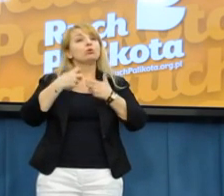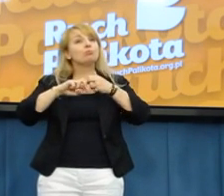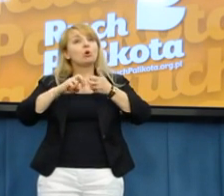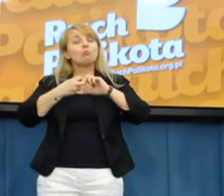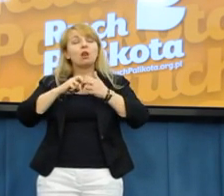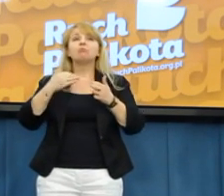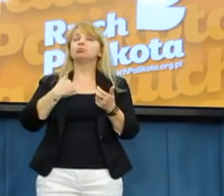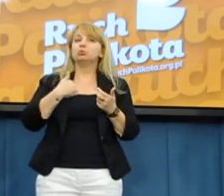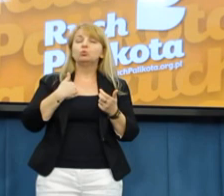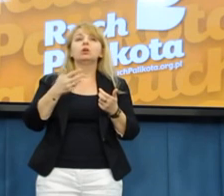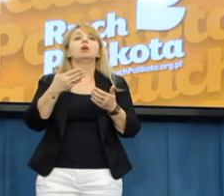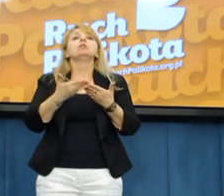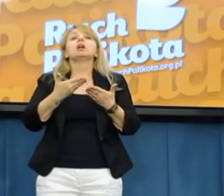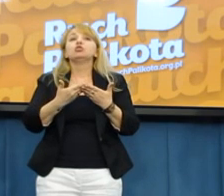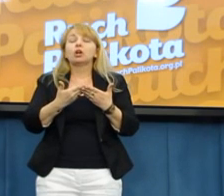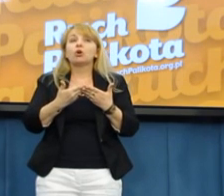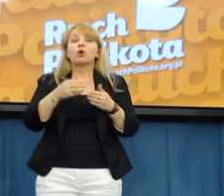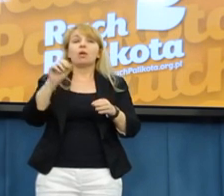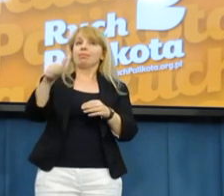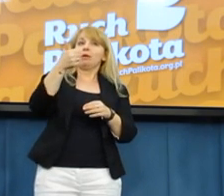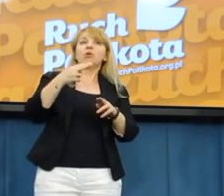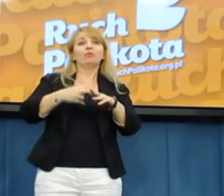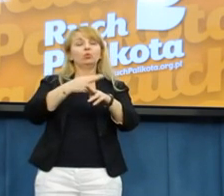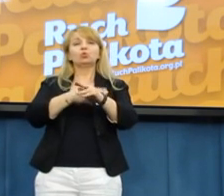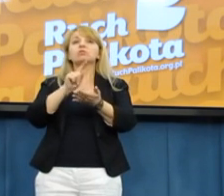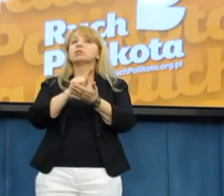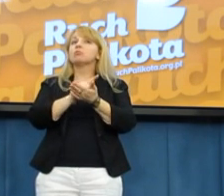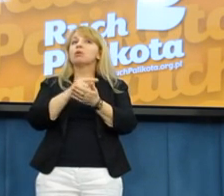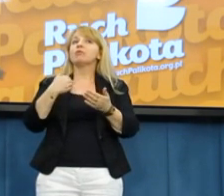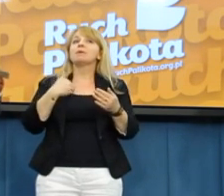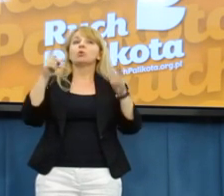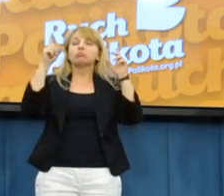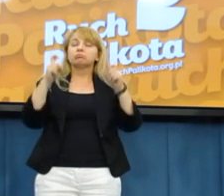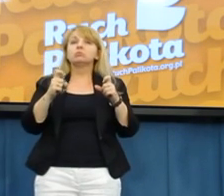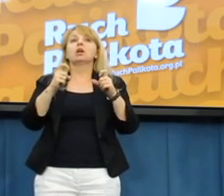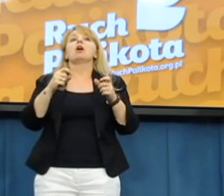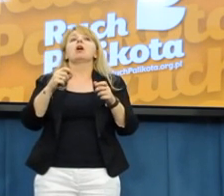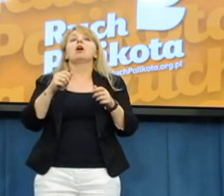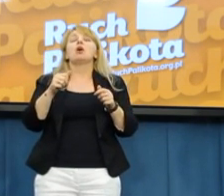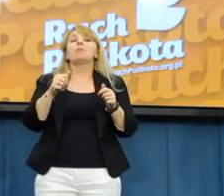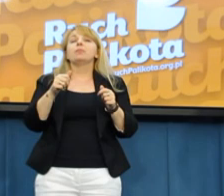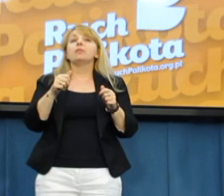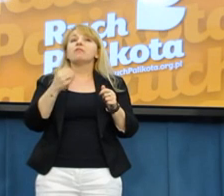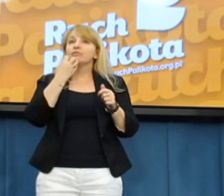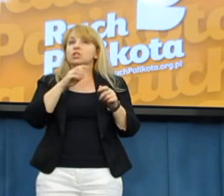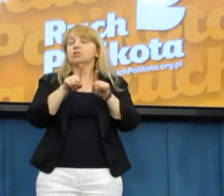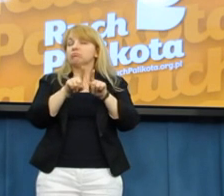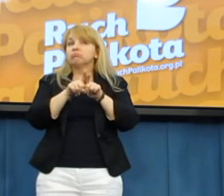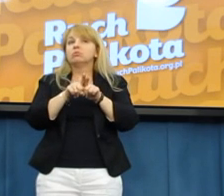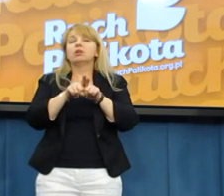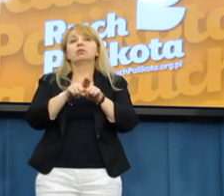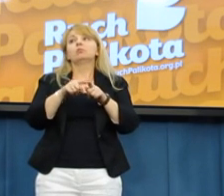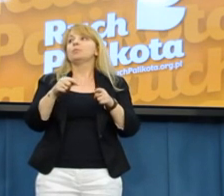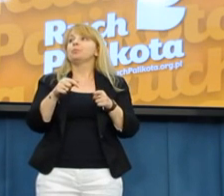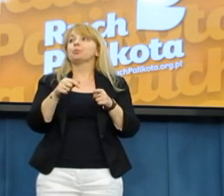i na taką skalę z Urzędem Skarbowym rozpoczęły się, chociaż wcześniej już miałem pewne problemy, rozpoczęły